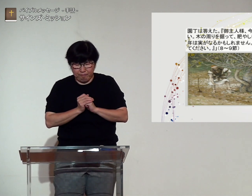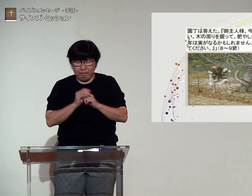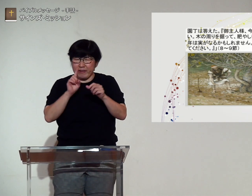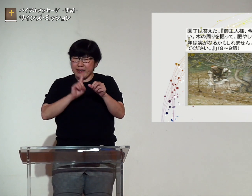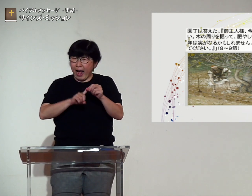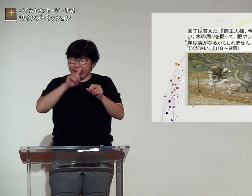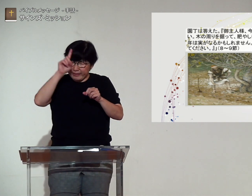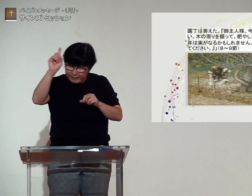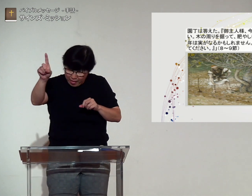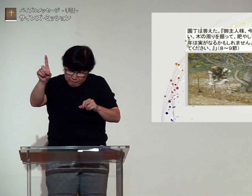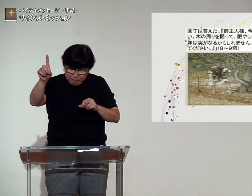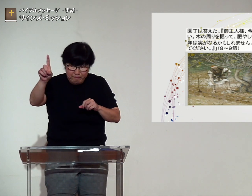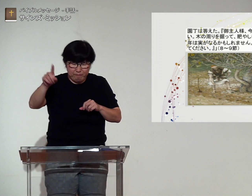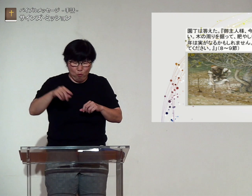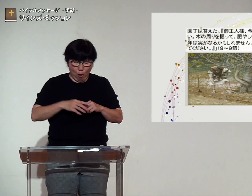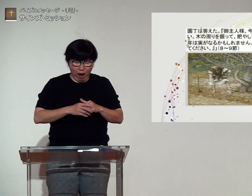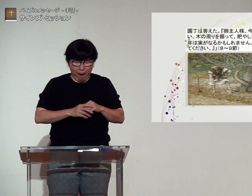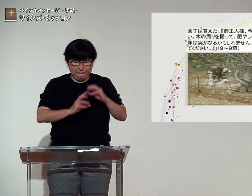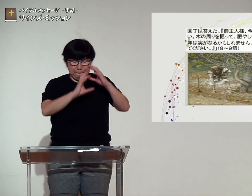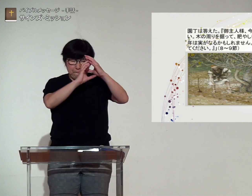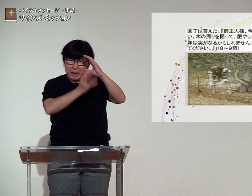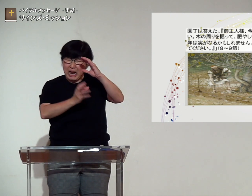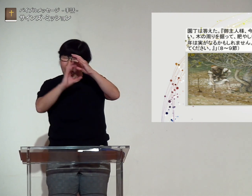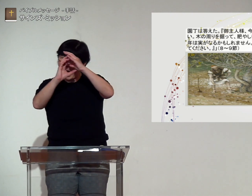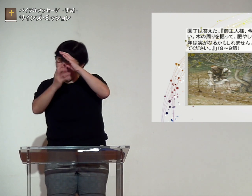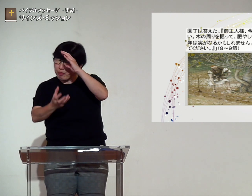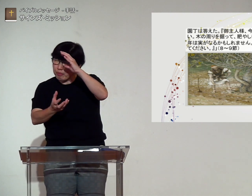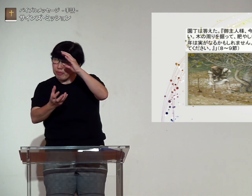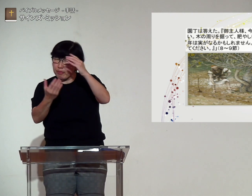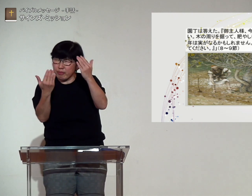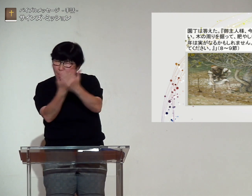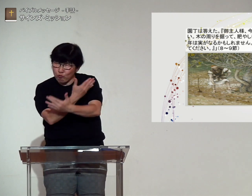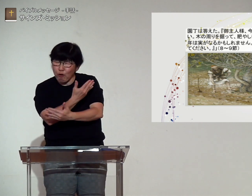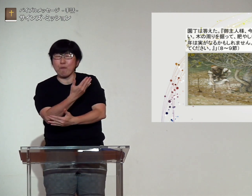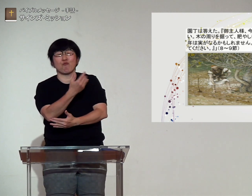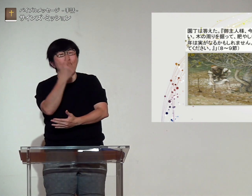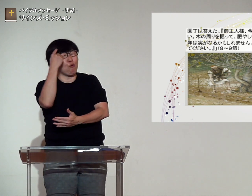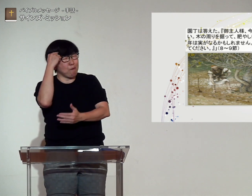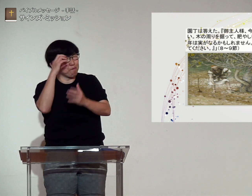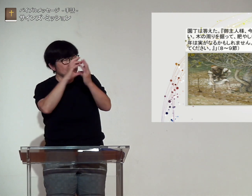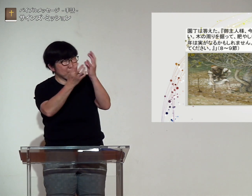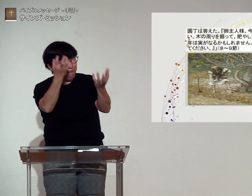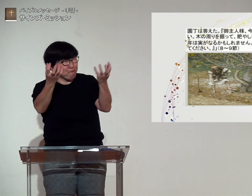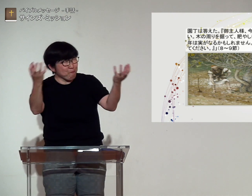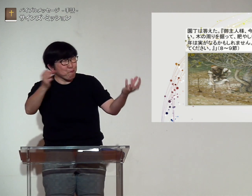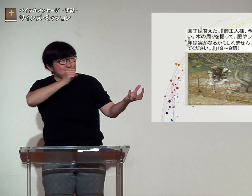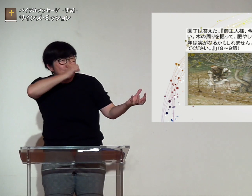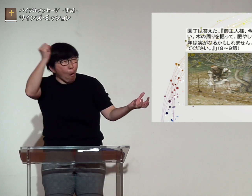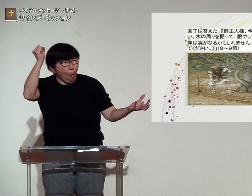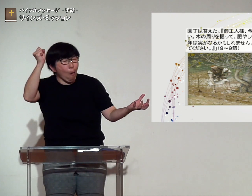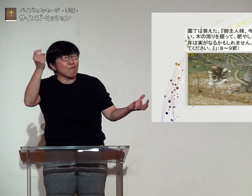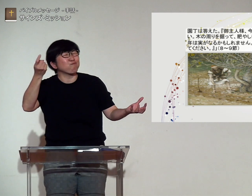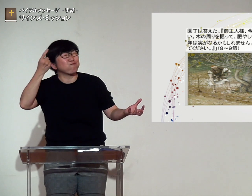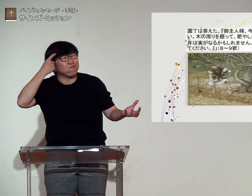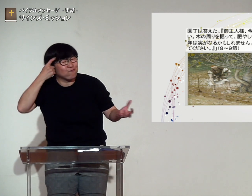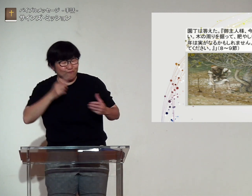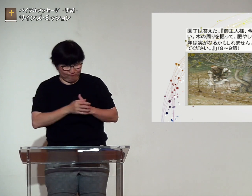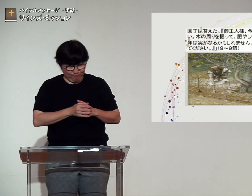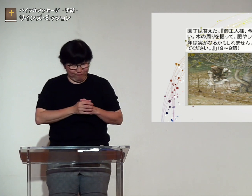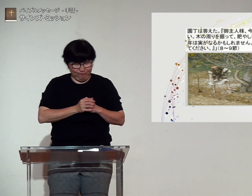そうすれば来年は実がなるかもいやな